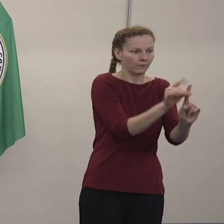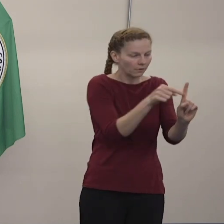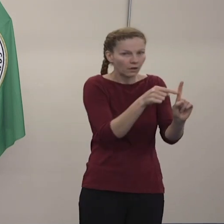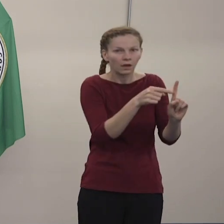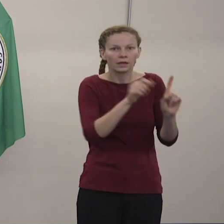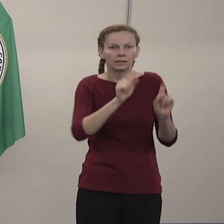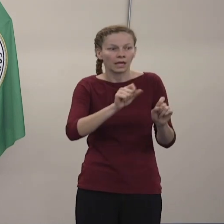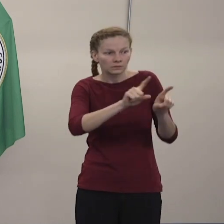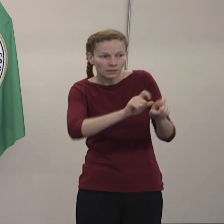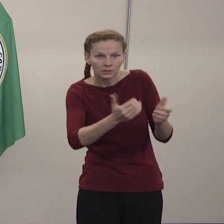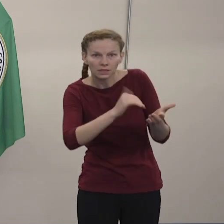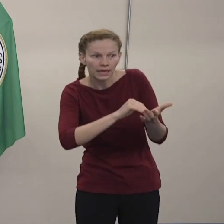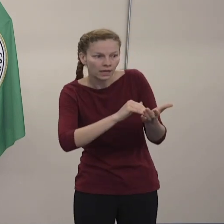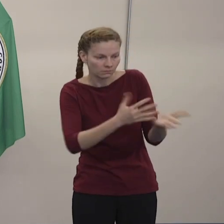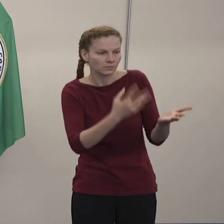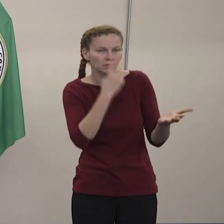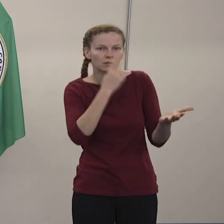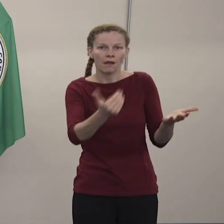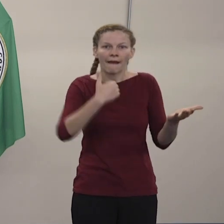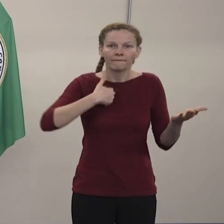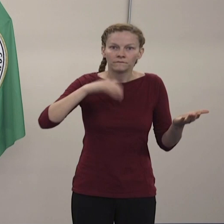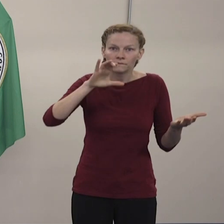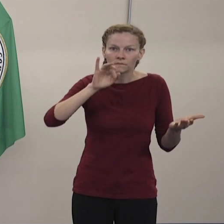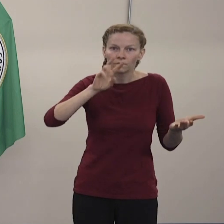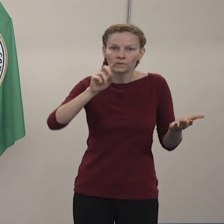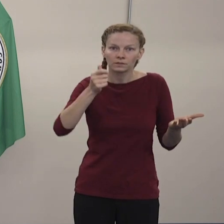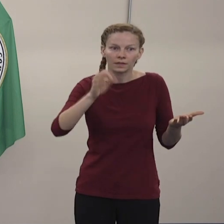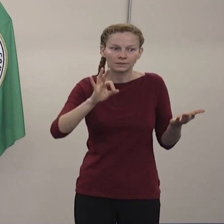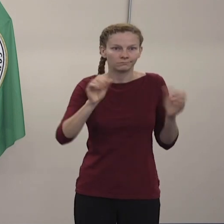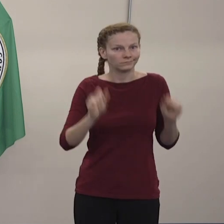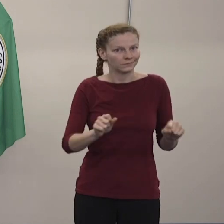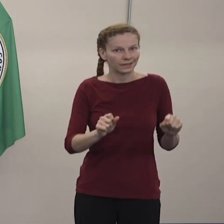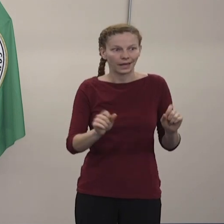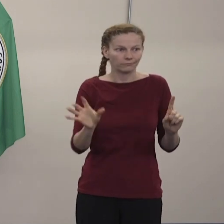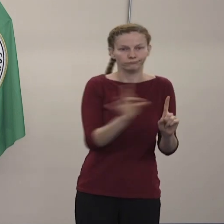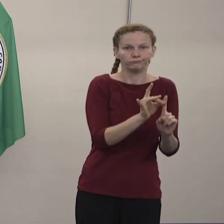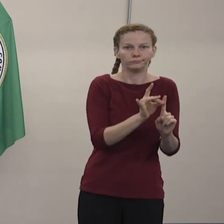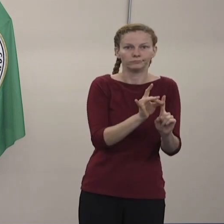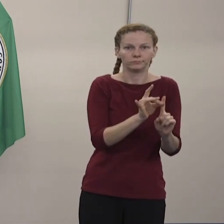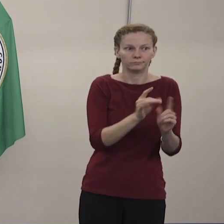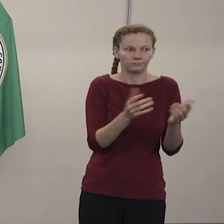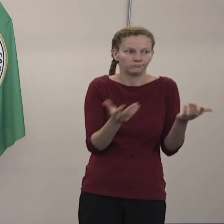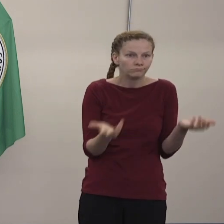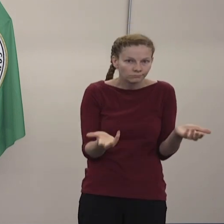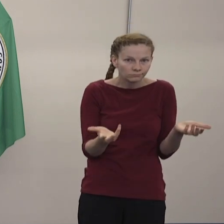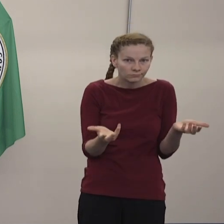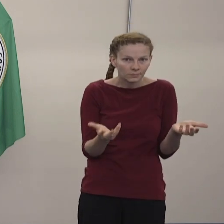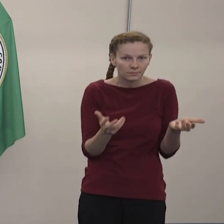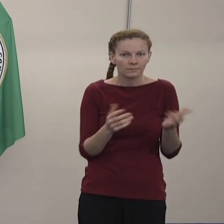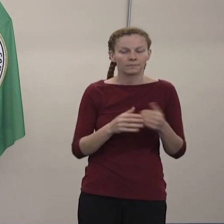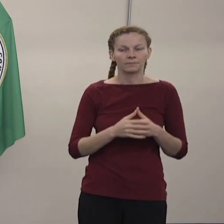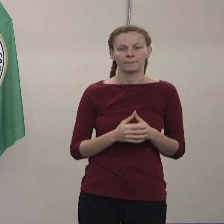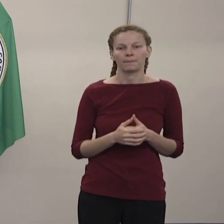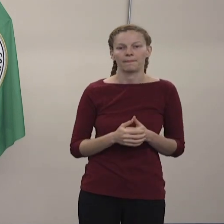positivo si se hiciera la prueba otra vez, si han estado expuestos. En este